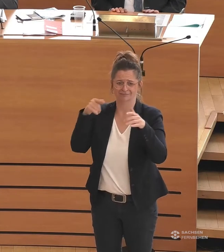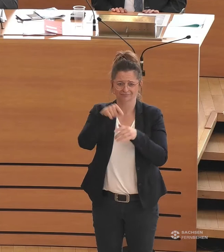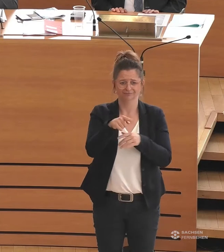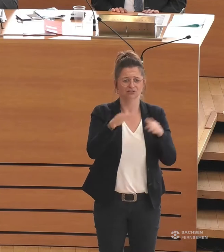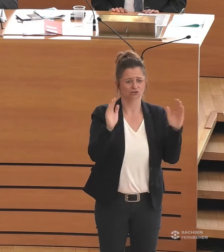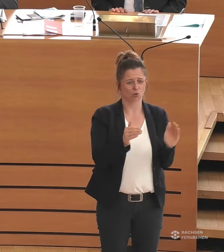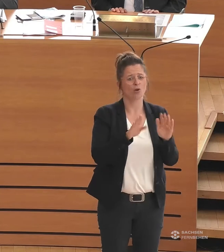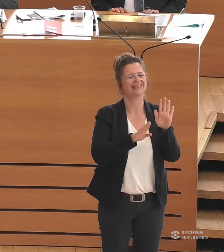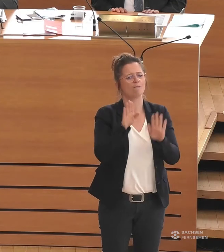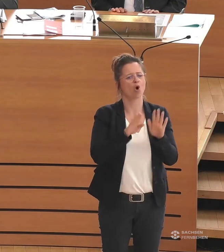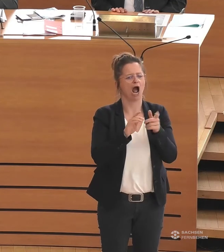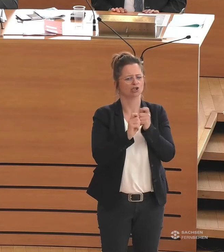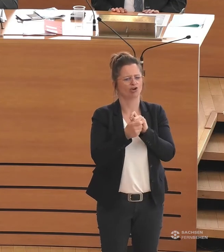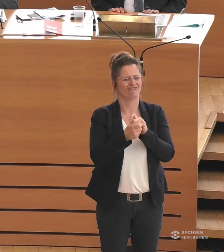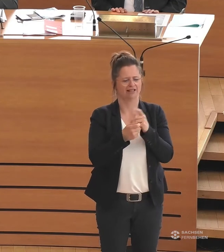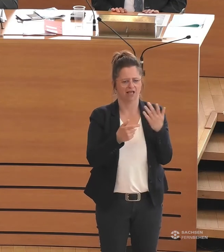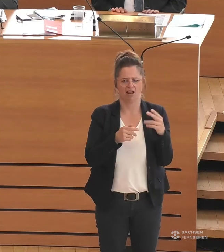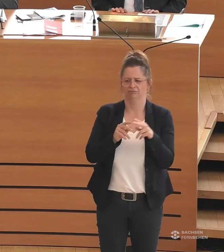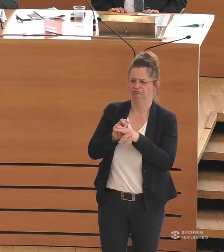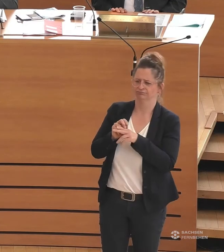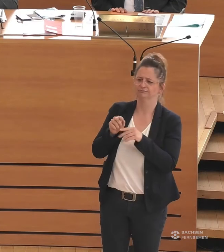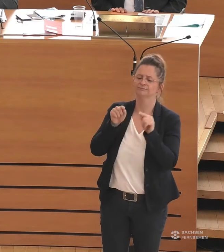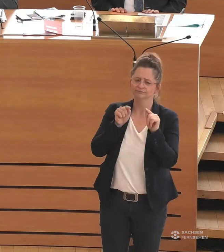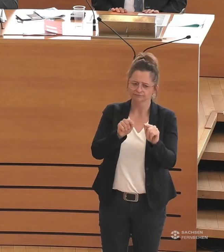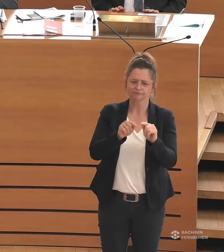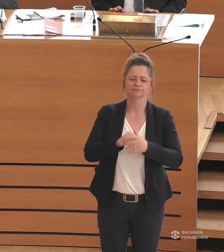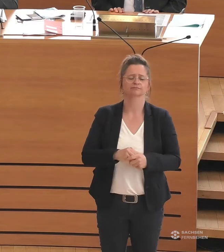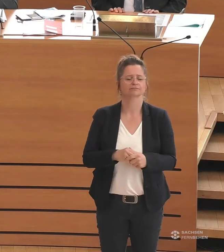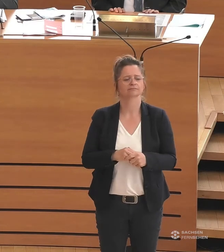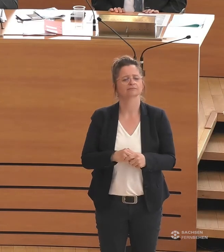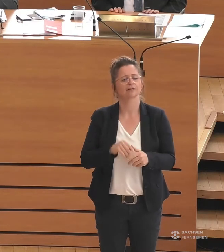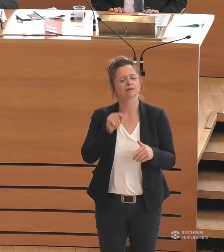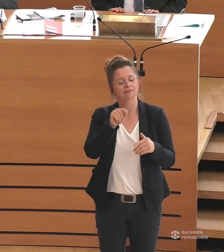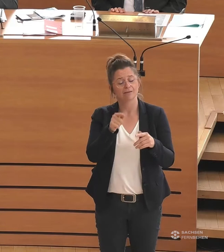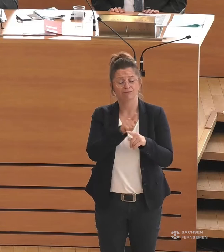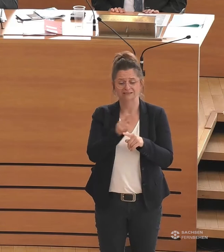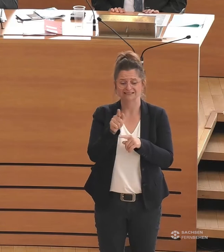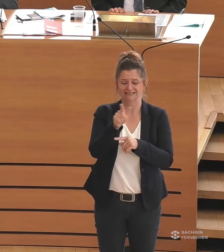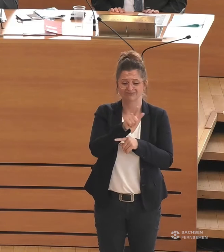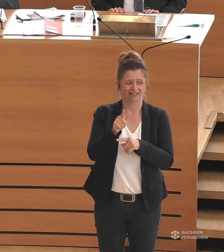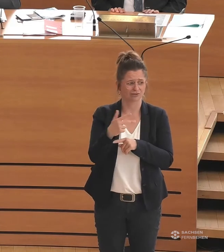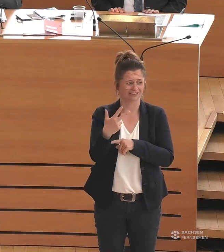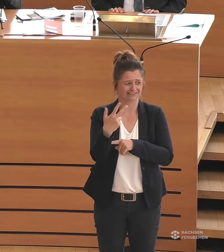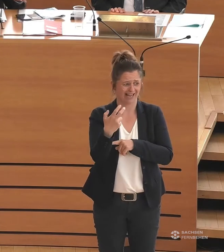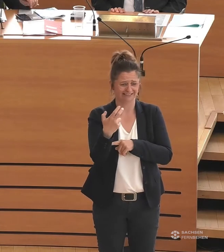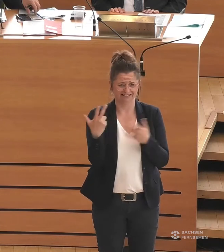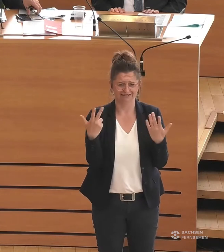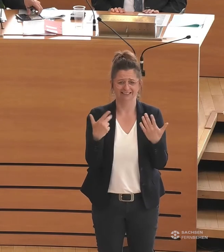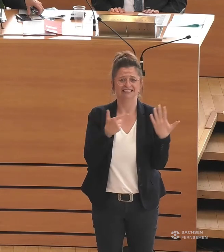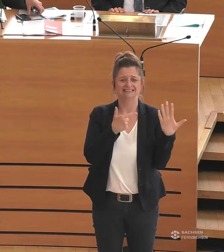Bedarf an Barrierenwohnraum enorm. Bis 2030 werden 77.000